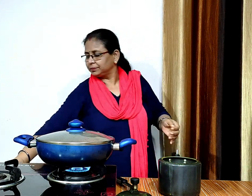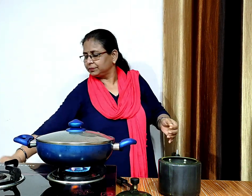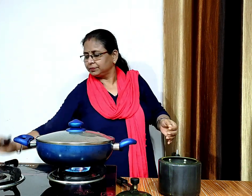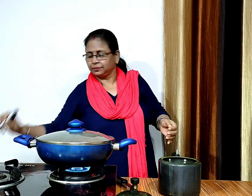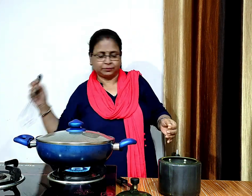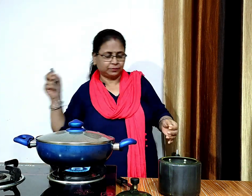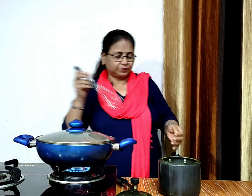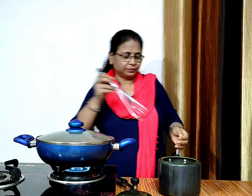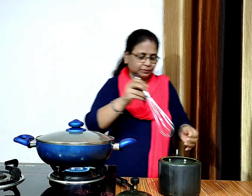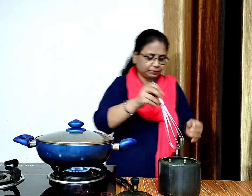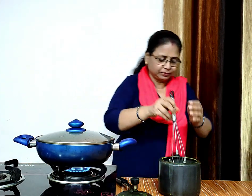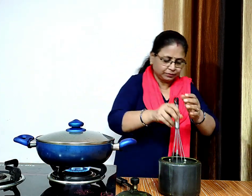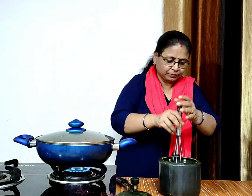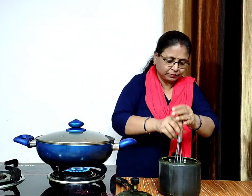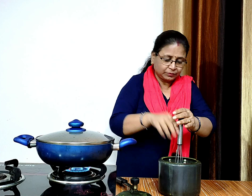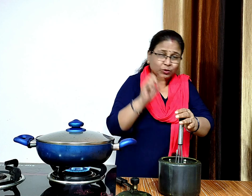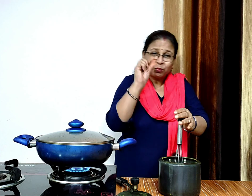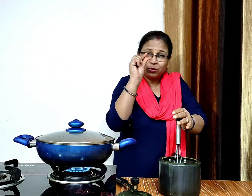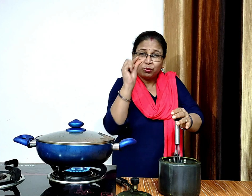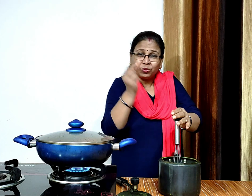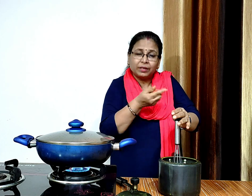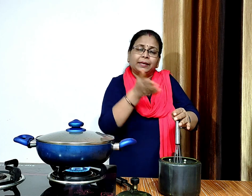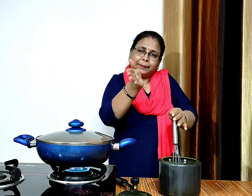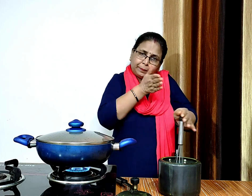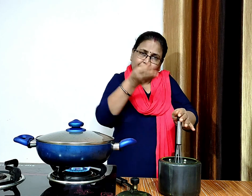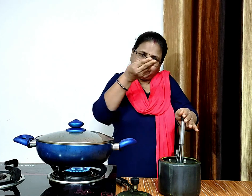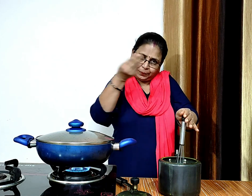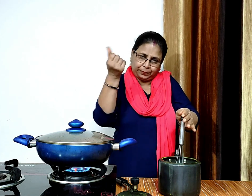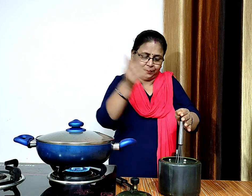और इसे चलाते हुए सारे चीज़ों को अच्छे से मैश कर लेंगे